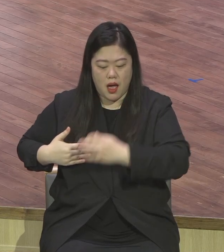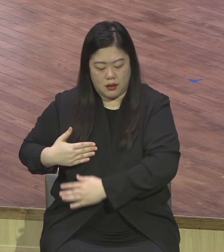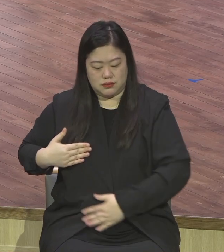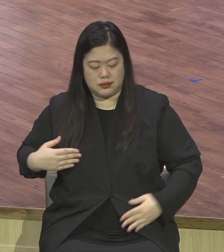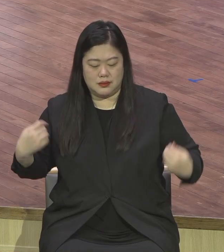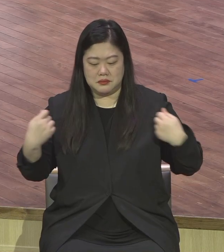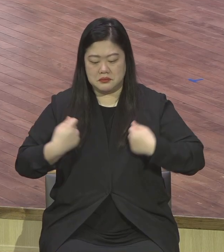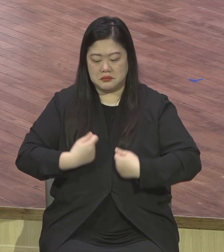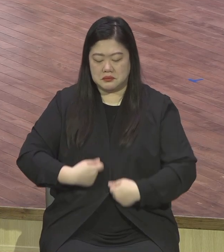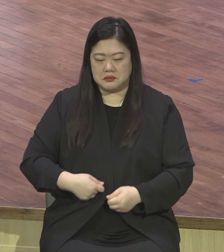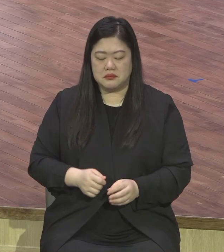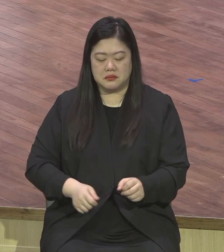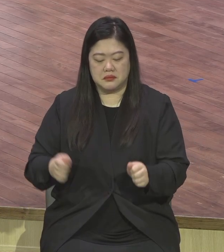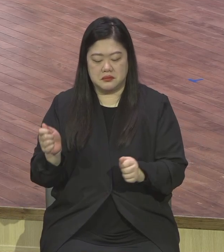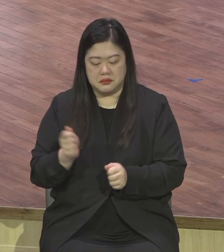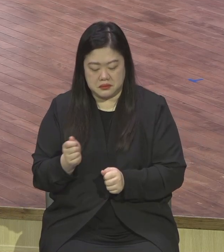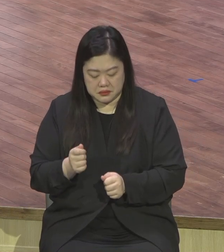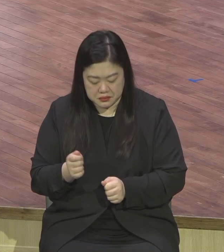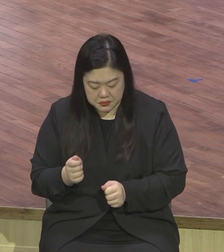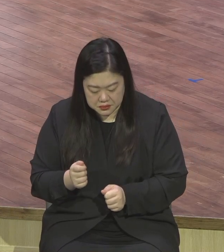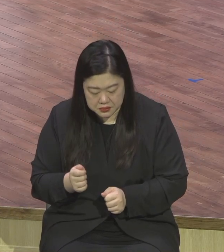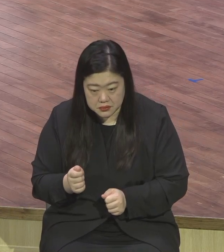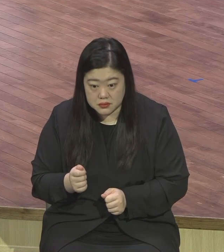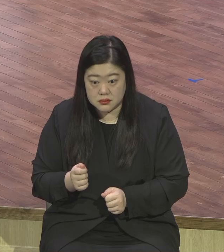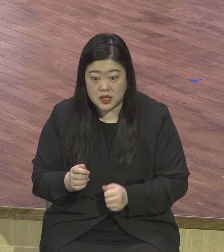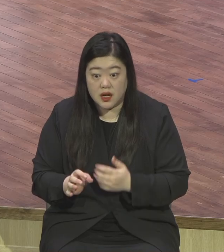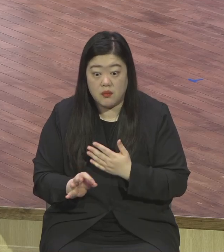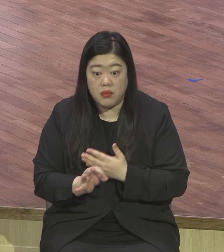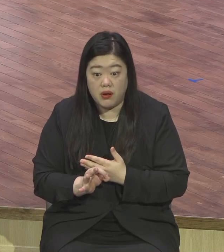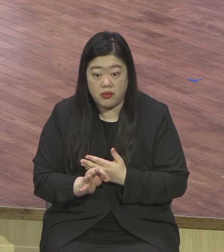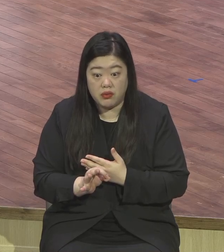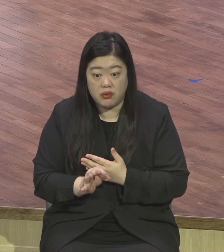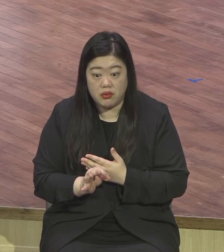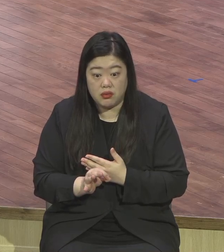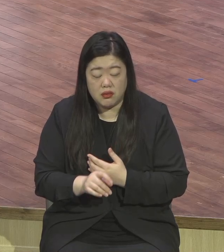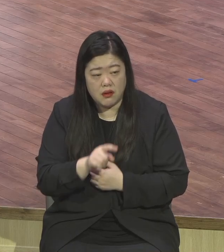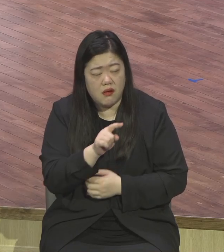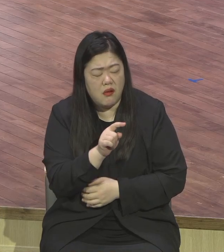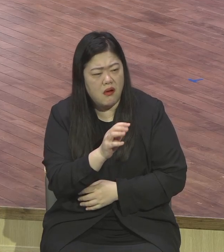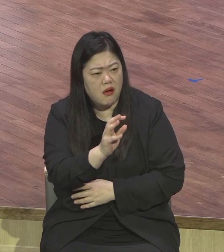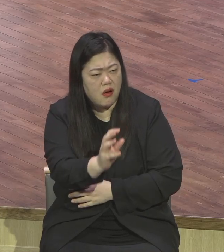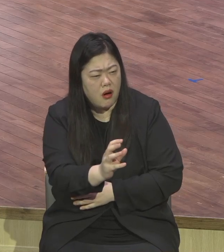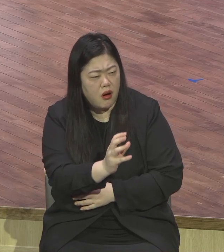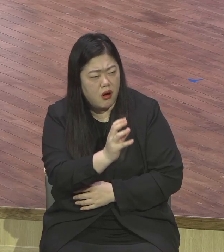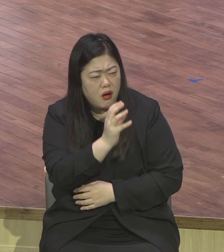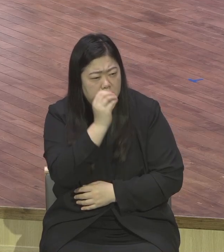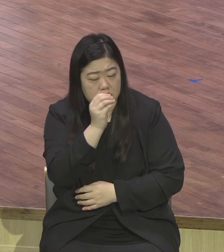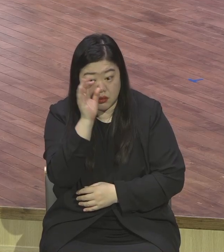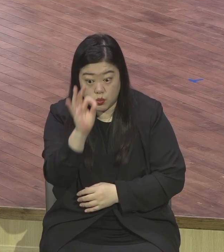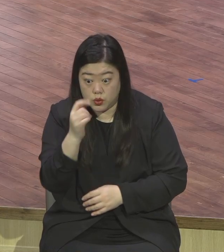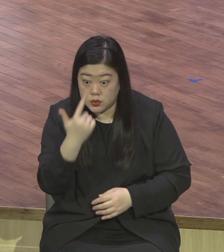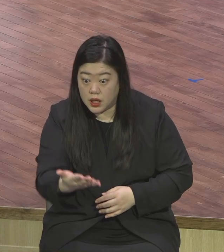도복 입고 다니고 중 입고 옷 다니면 되게 대단해 보입니까? 선임 옷 입고